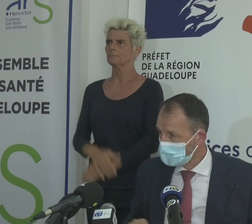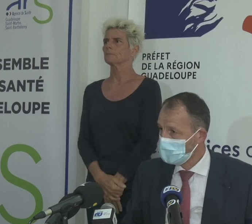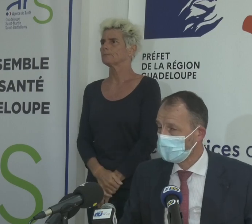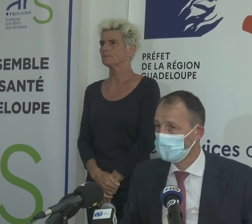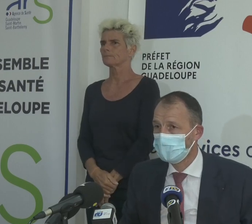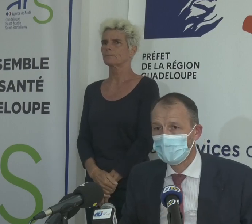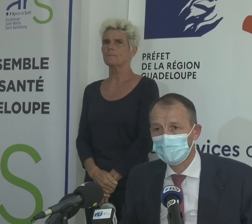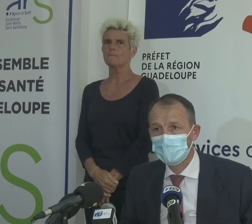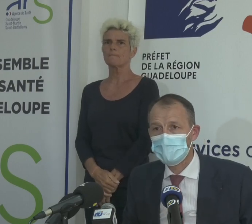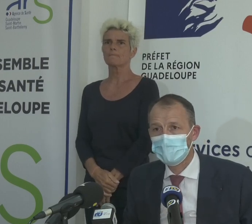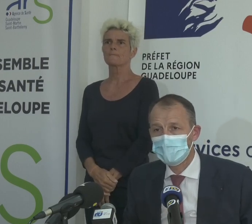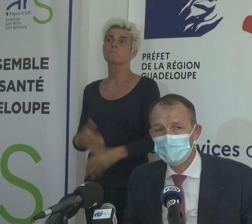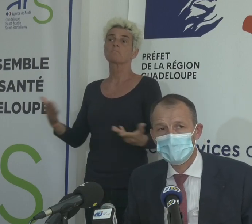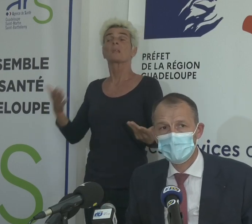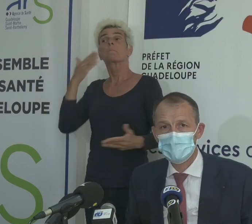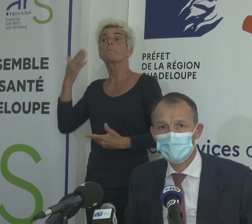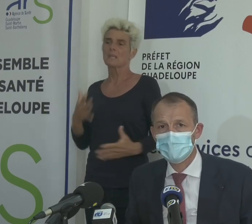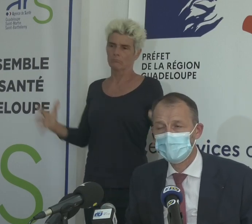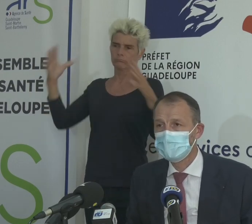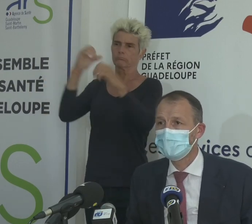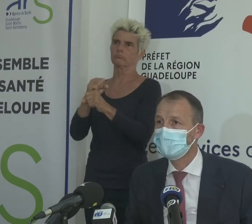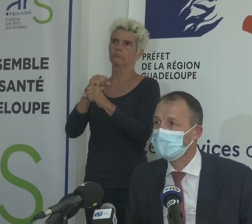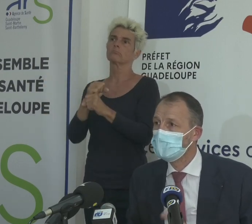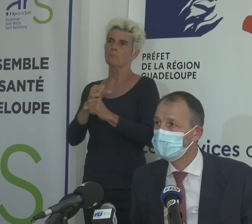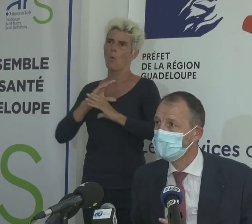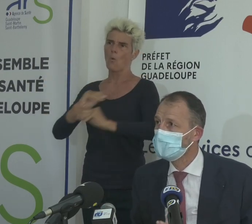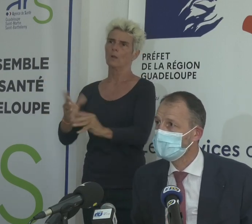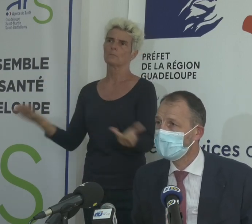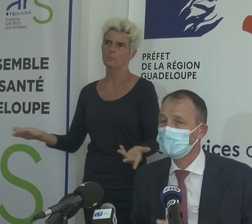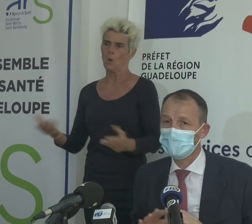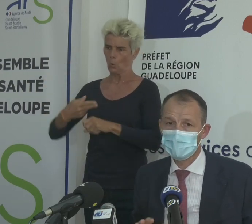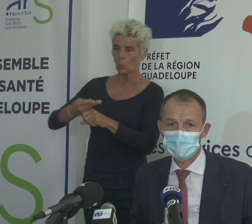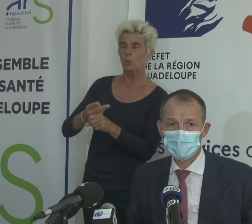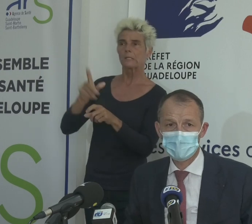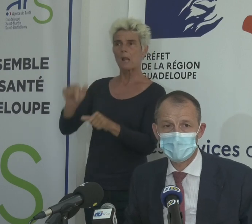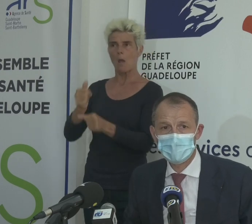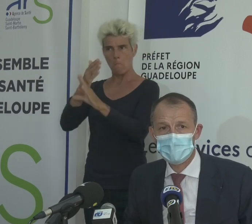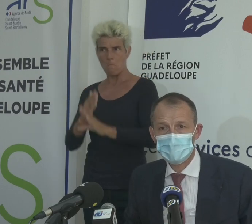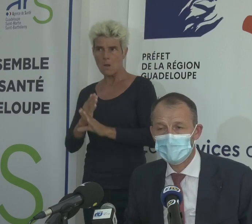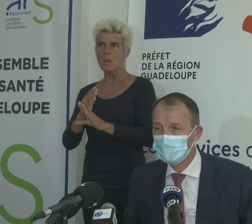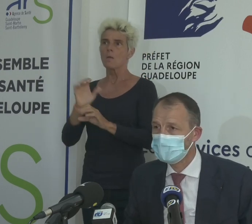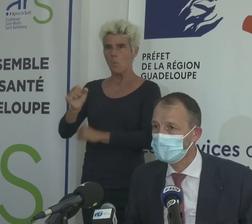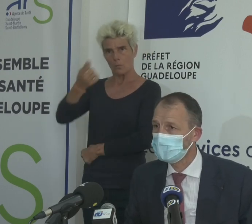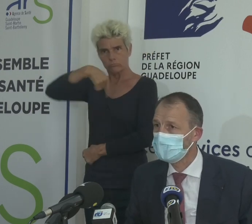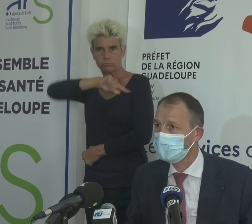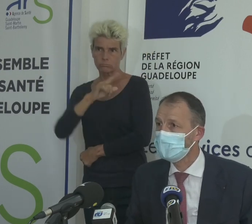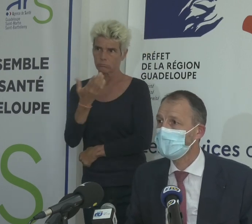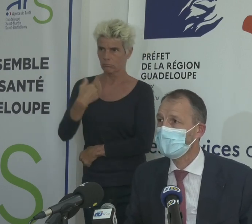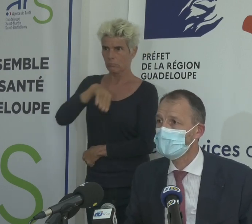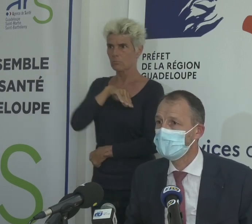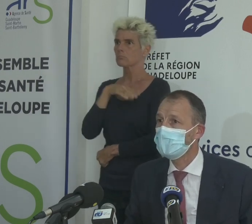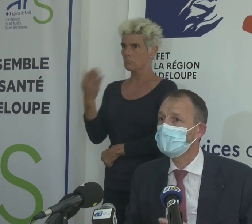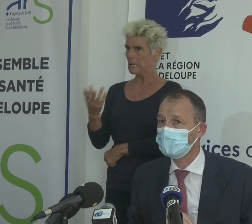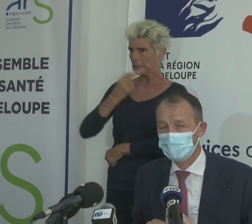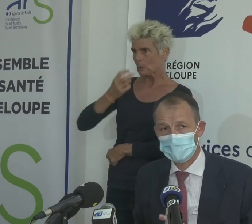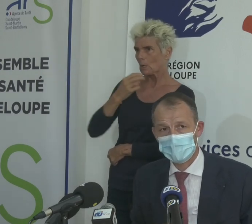Donc si je veux me résumer concrètement, je pense que nous avons les outils qui sont là et nous avons la responsabilité qui peut se mettre